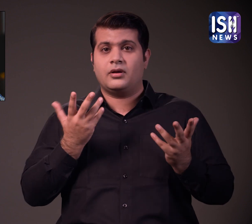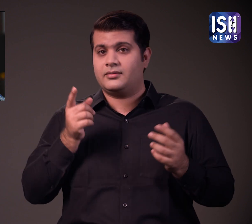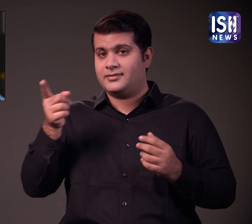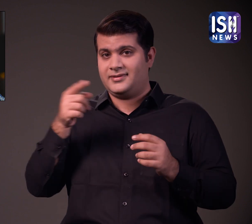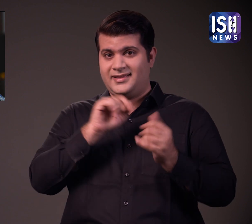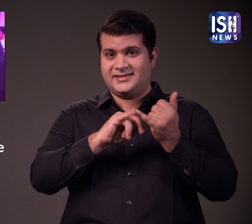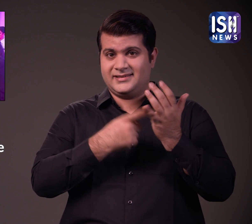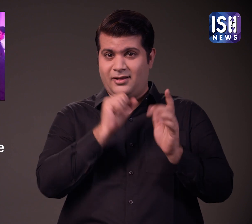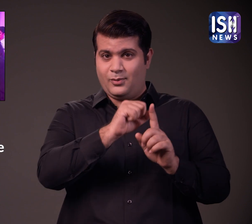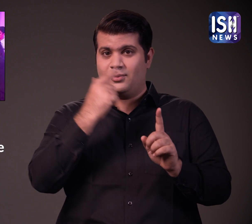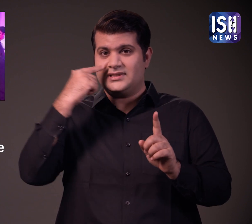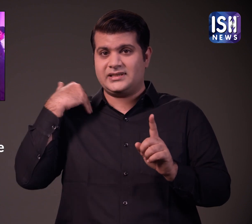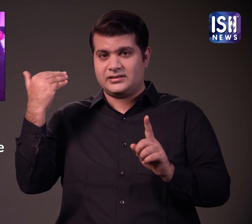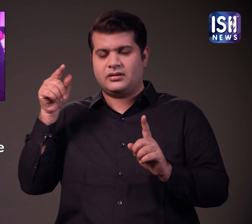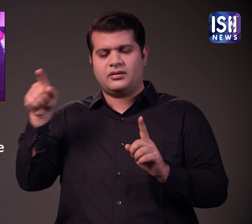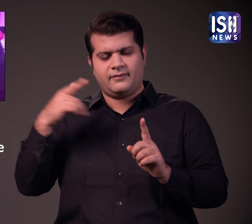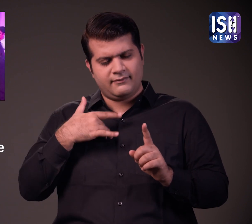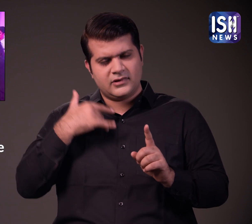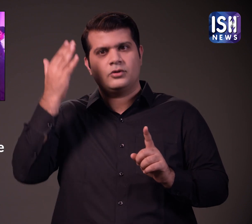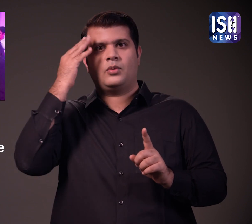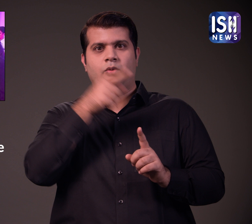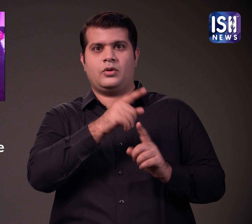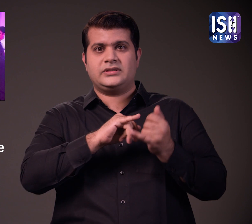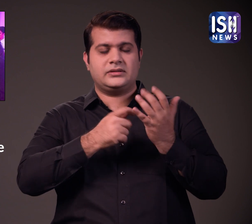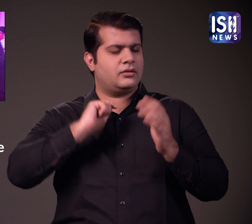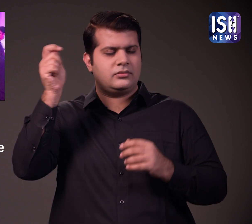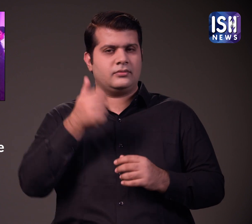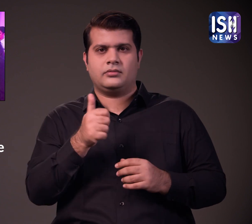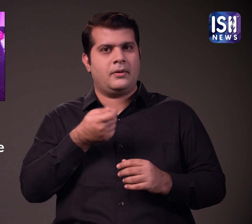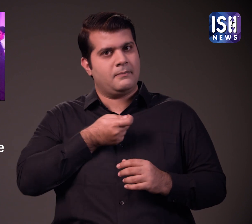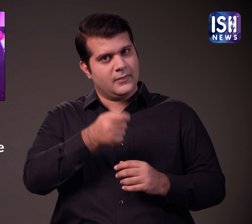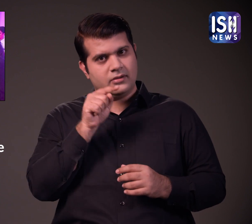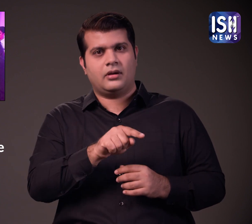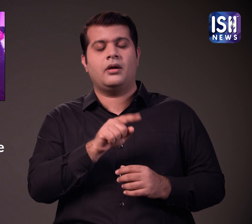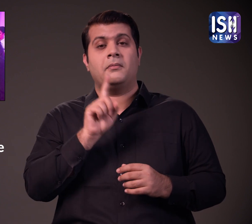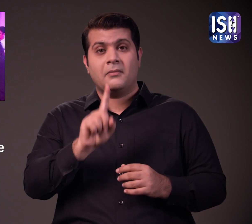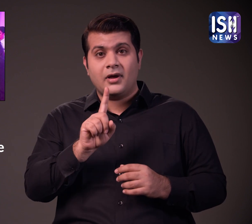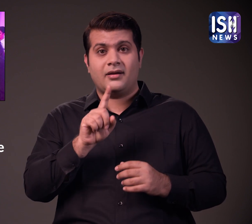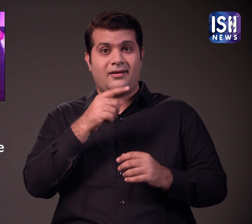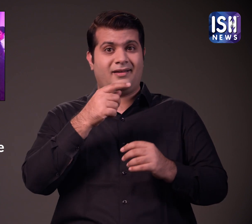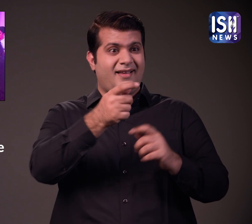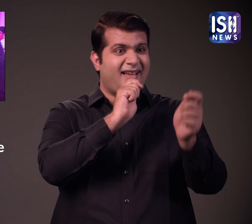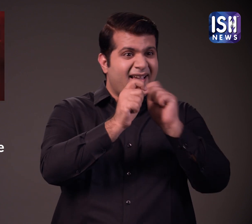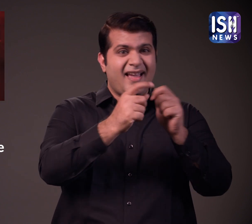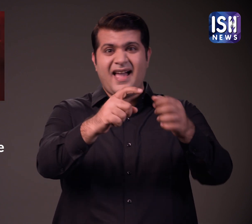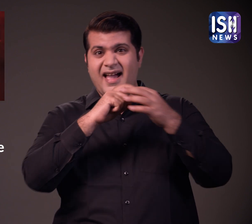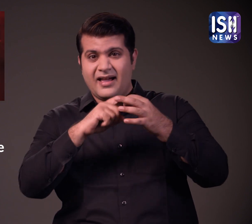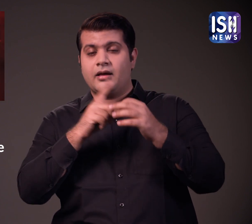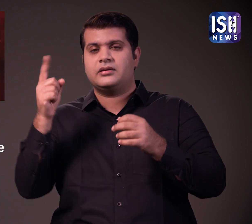क्योंकि शुशान की बहनों को संध्य है कि ये हत्या थी लेकिन उन्होंने उनसे इंटर्व्यू के बारे में बात